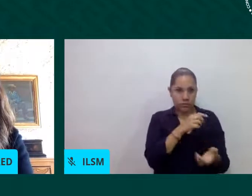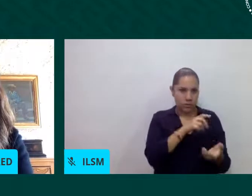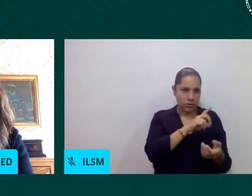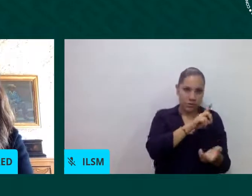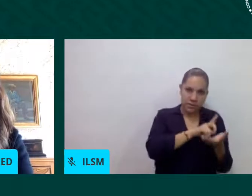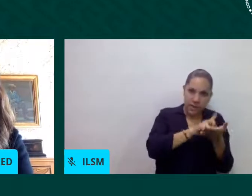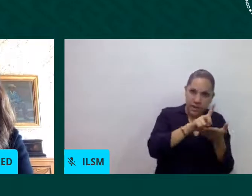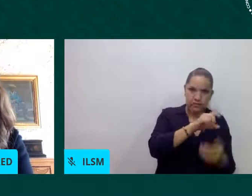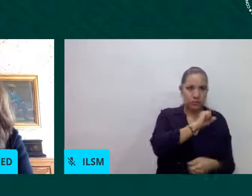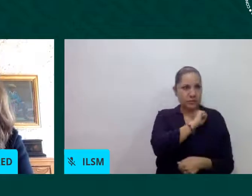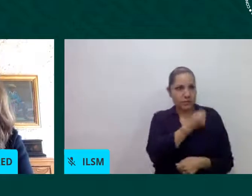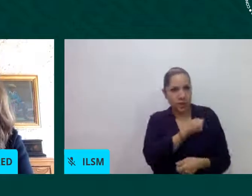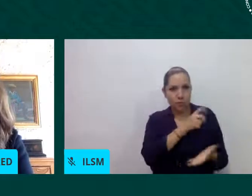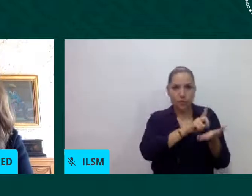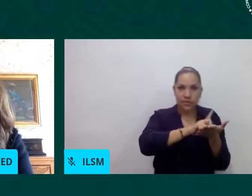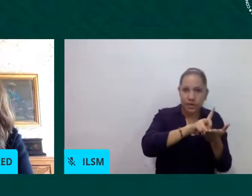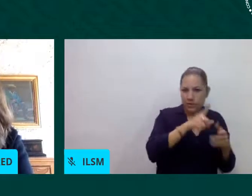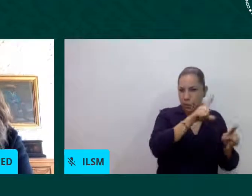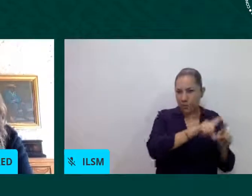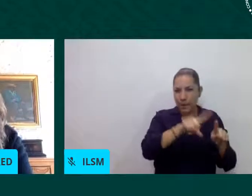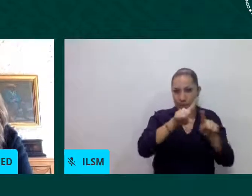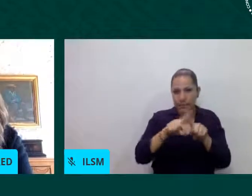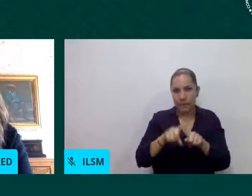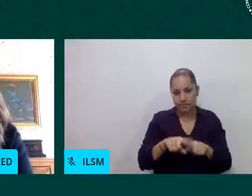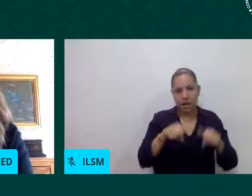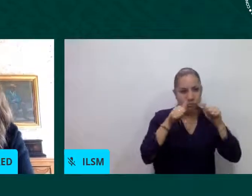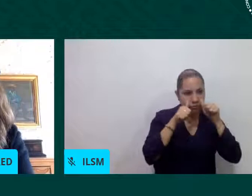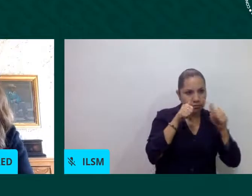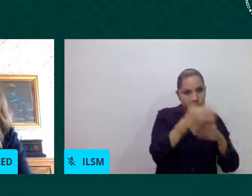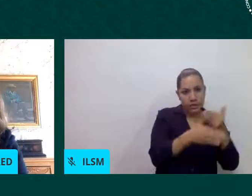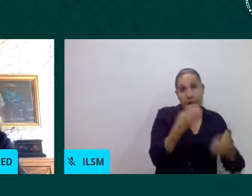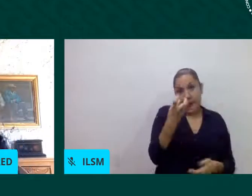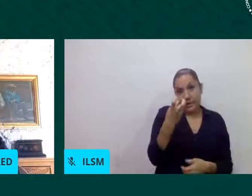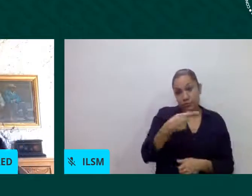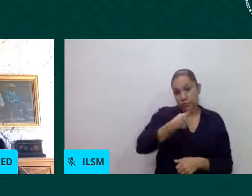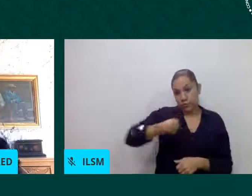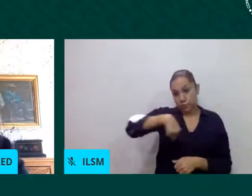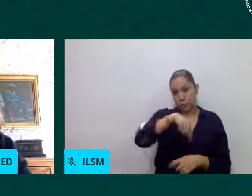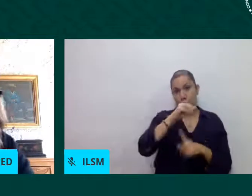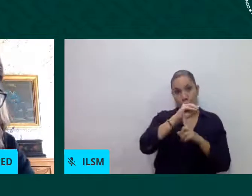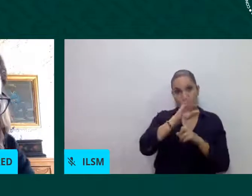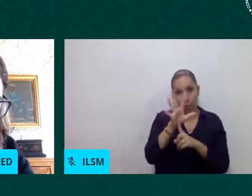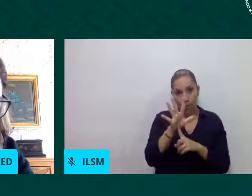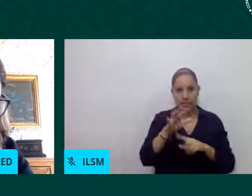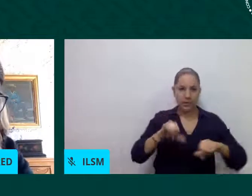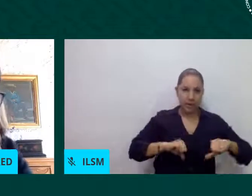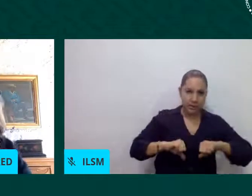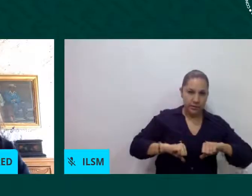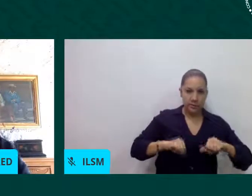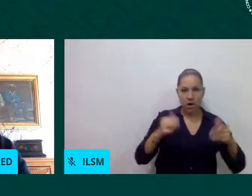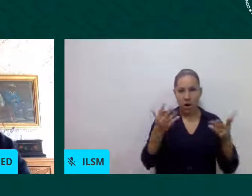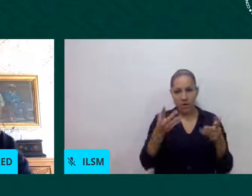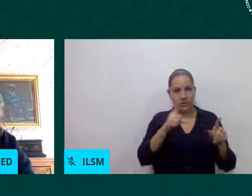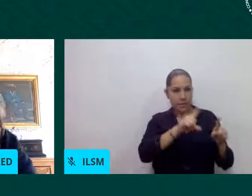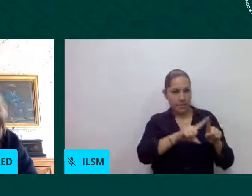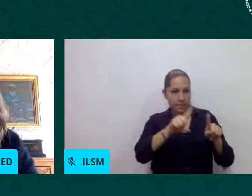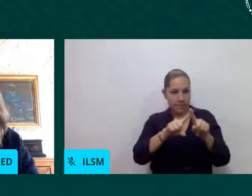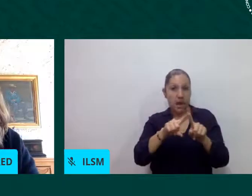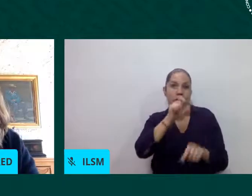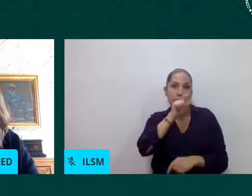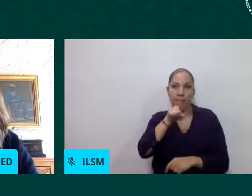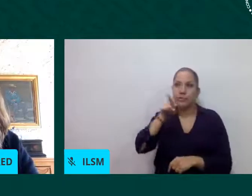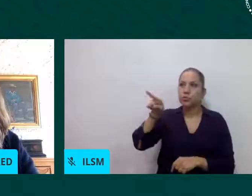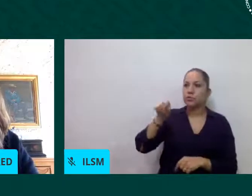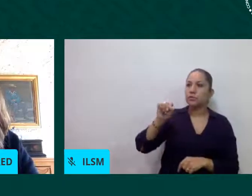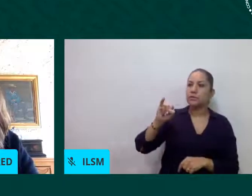son algunas de las acciones que hemos realizado desde el COPRED y comunicarles lo que han estado haciendo desde la CIVISO y bueno pues evidentemente